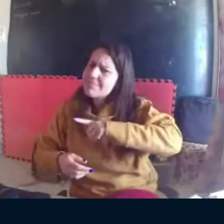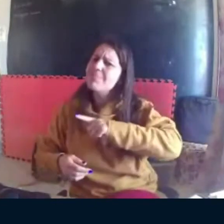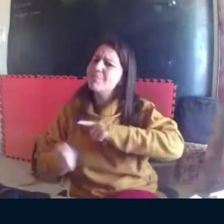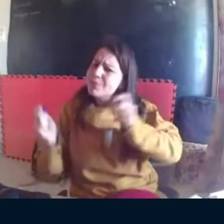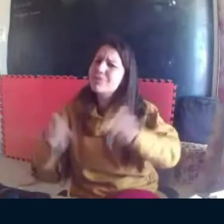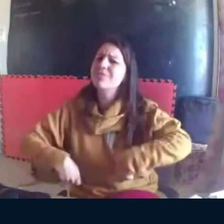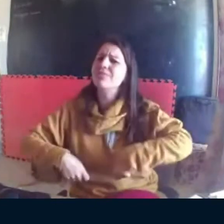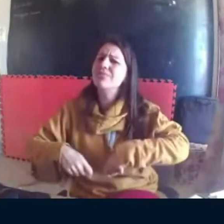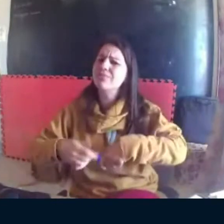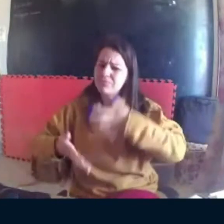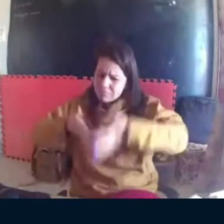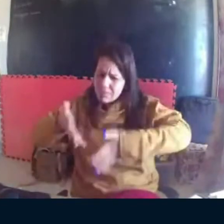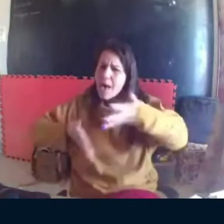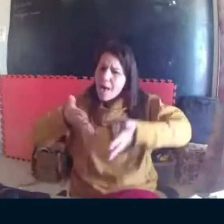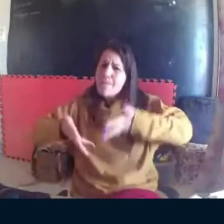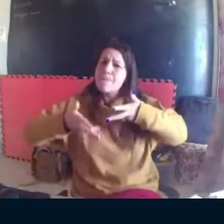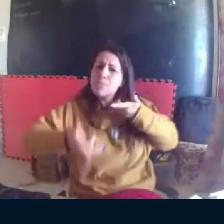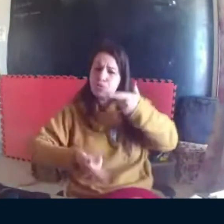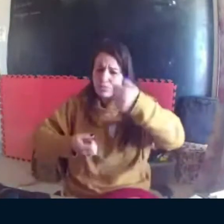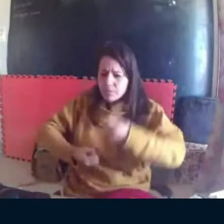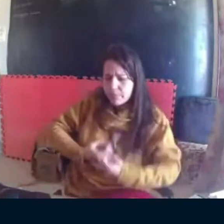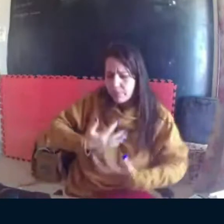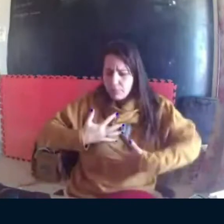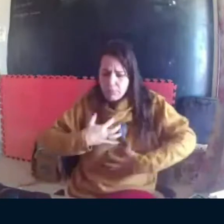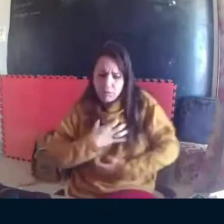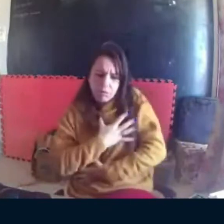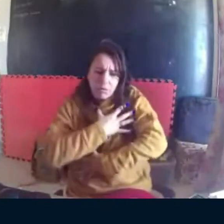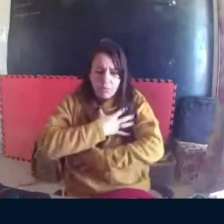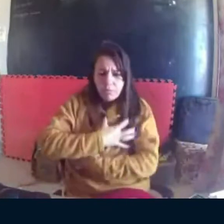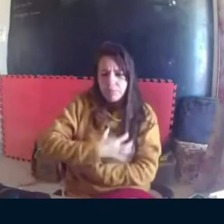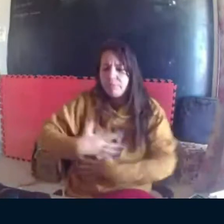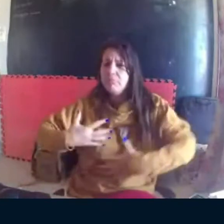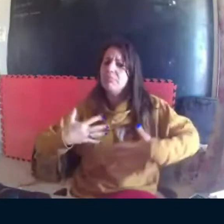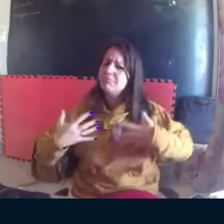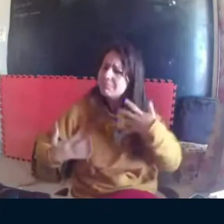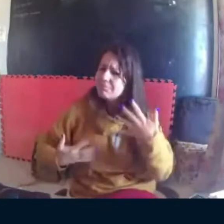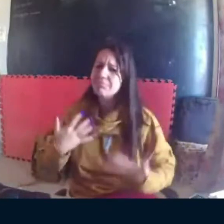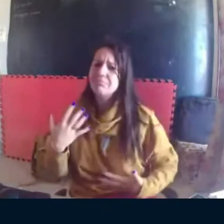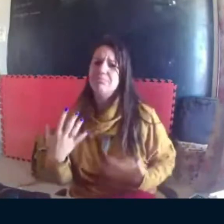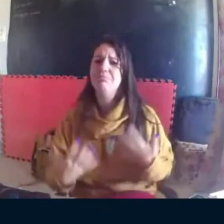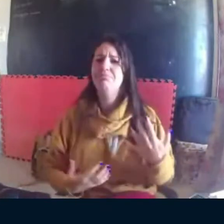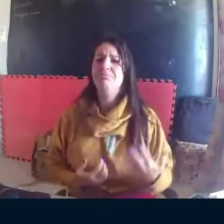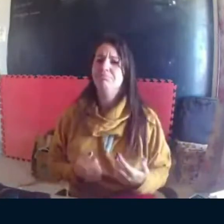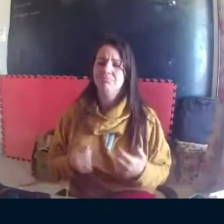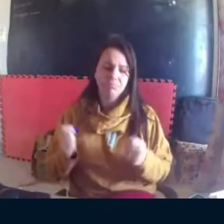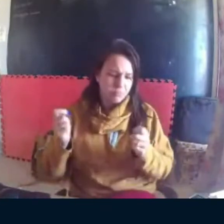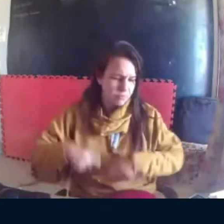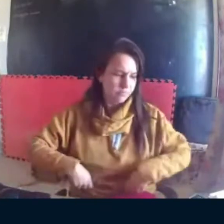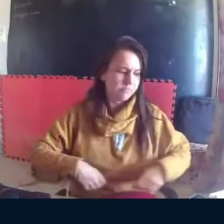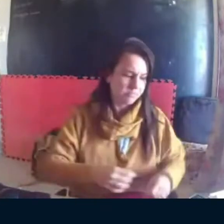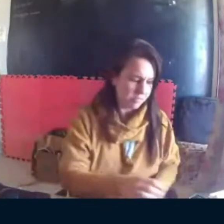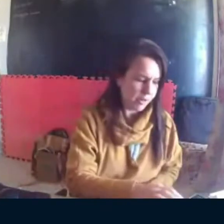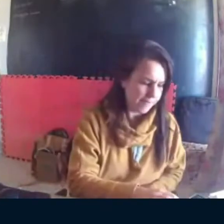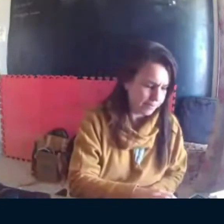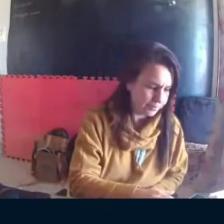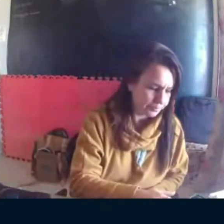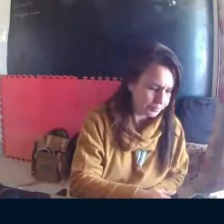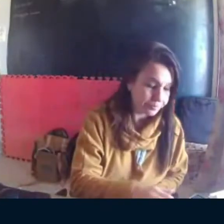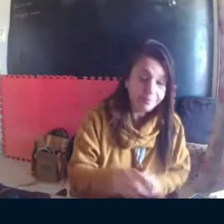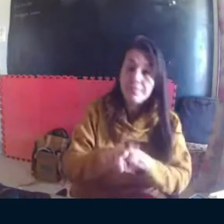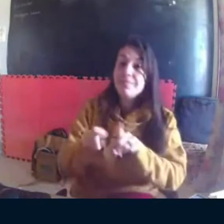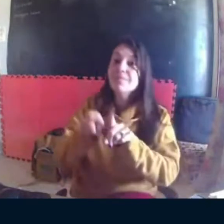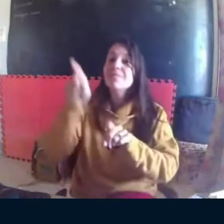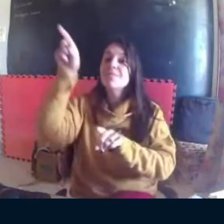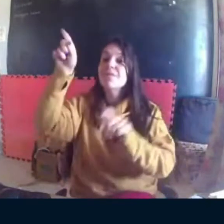para estimular isso e mesmo os que usam a língua de sinais, como você viu na sua pesquisa, conseguem transmitir e sentir a música.